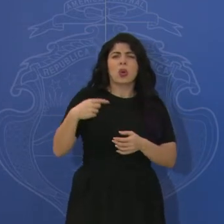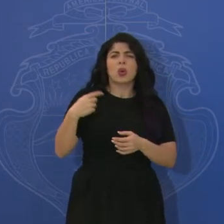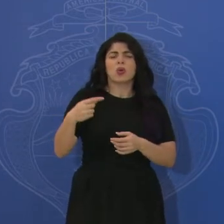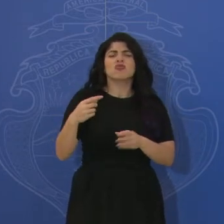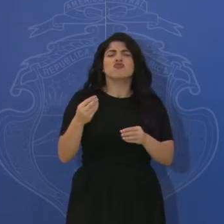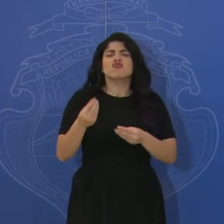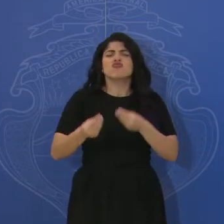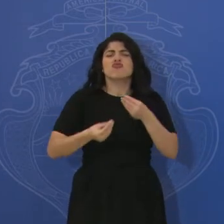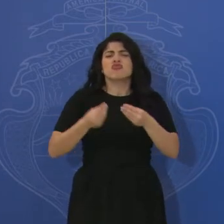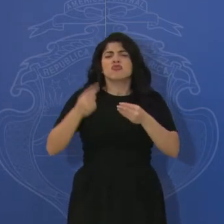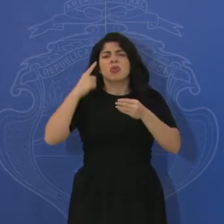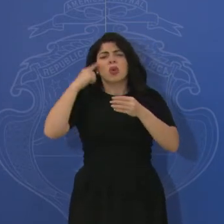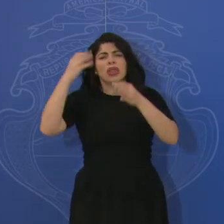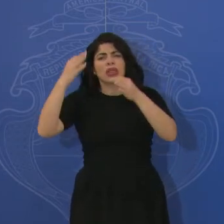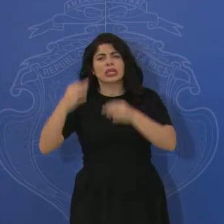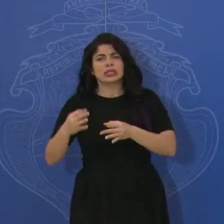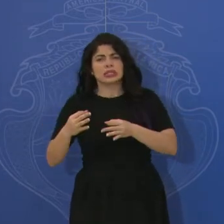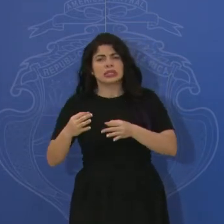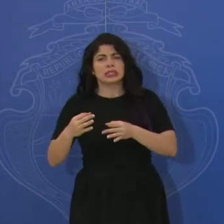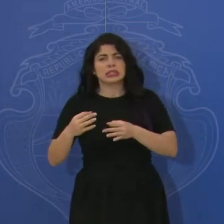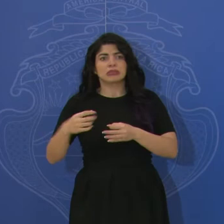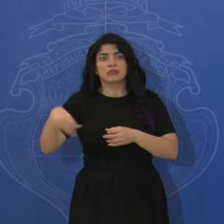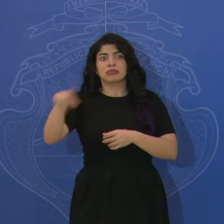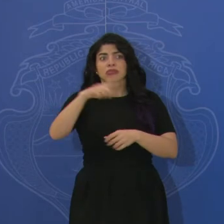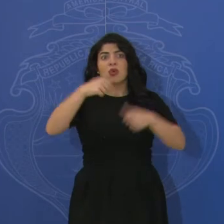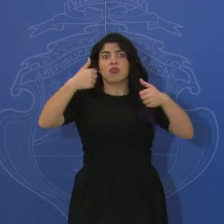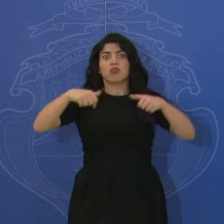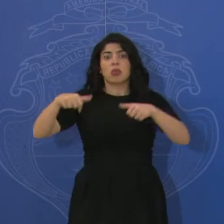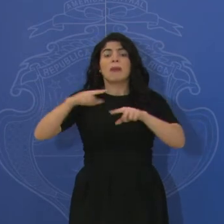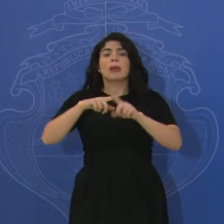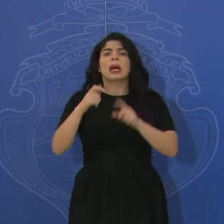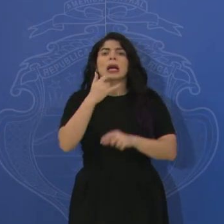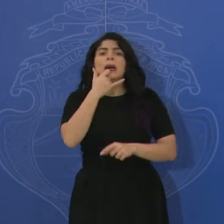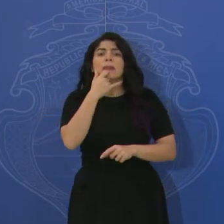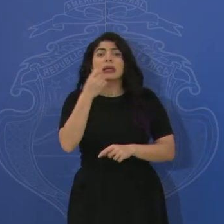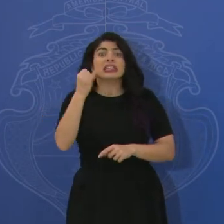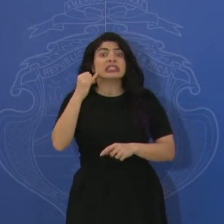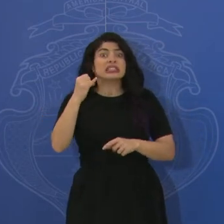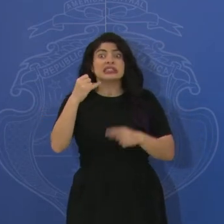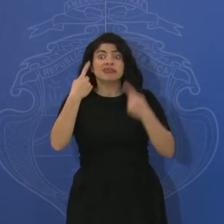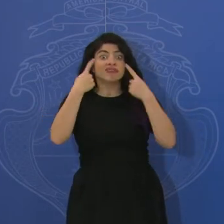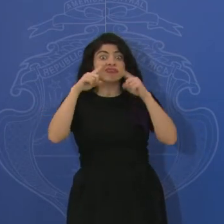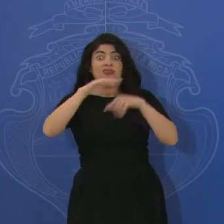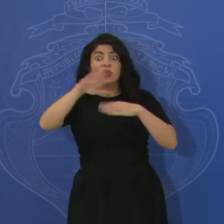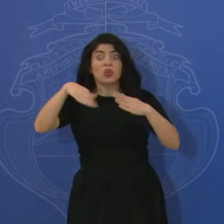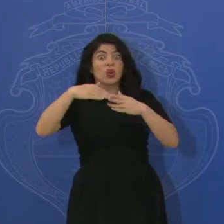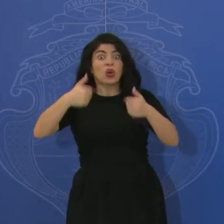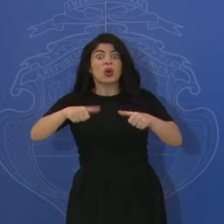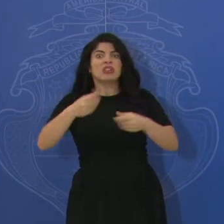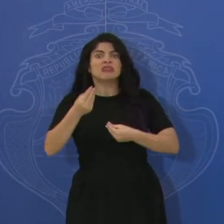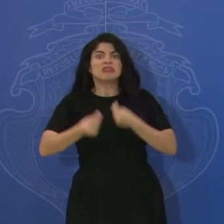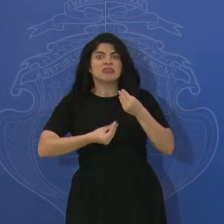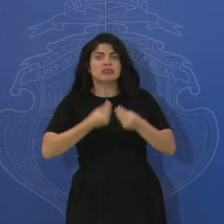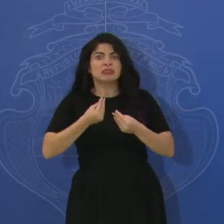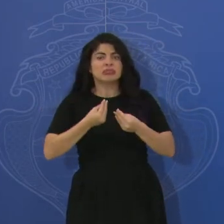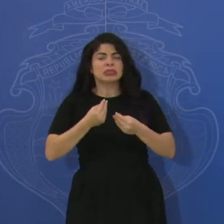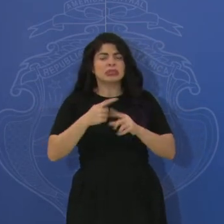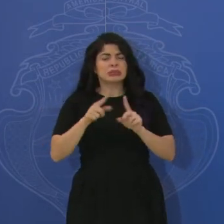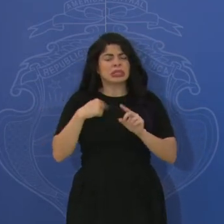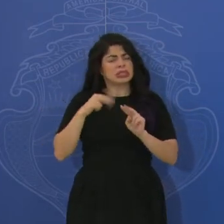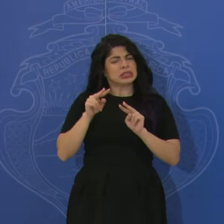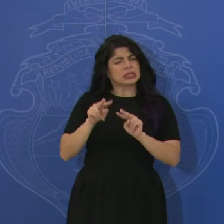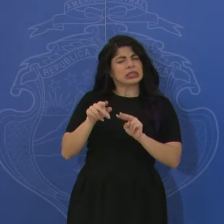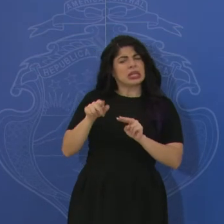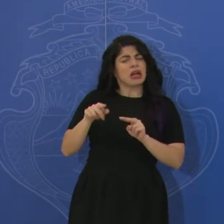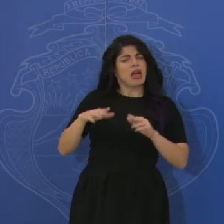las decisiones. Dijeron que bien que lo estamos haciendo por consenso, pero qué va a pasar cuando ese consenso no sea posible. Y me dio la impresión de que eso no quedó como